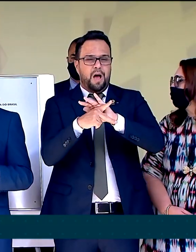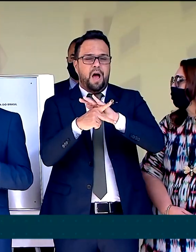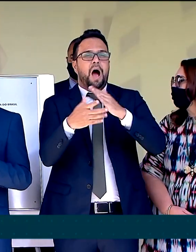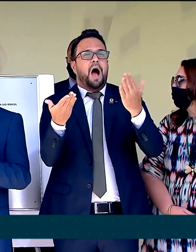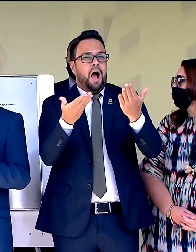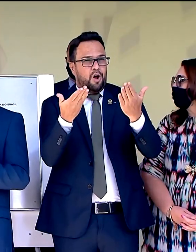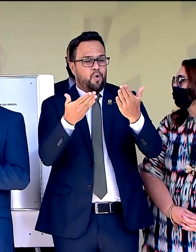um pouco mais.